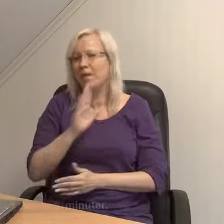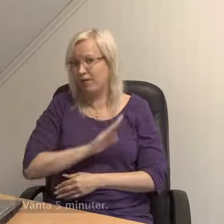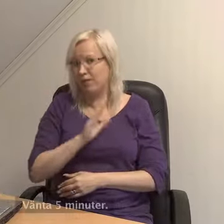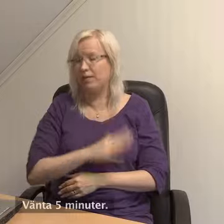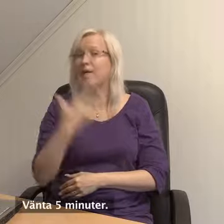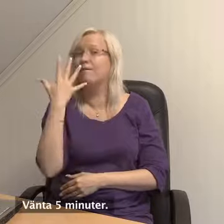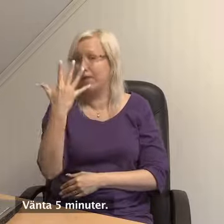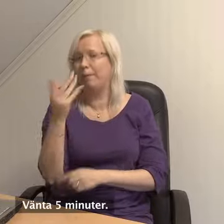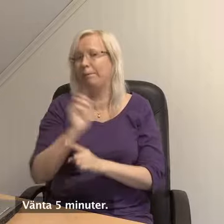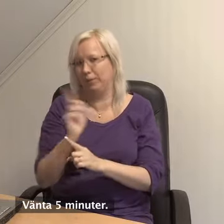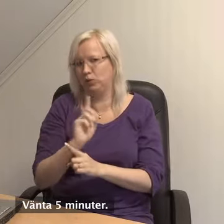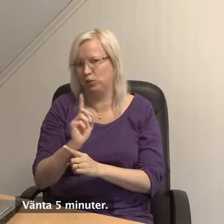Vänta i fem minuter.